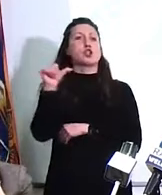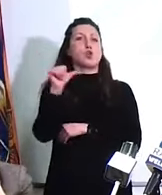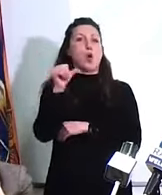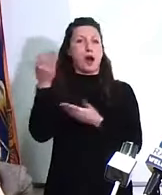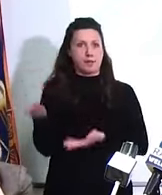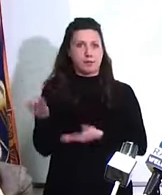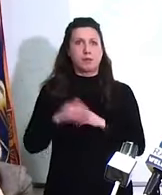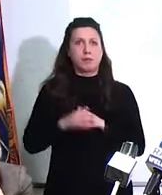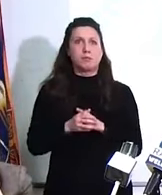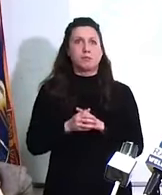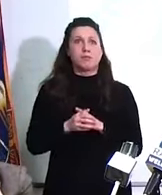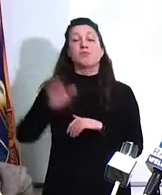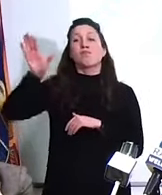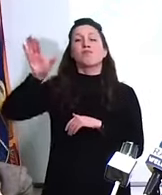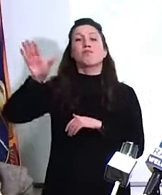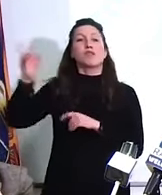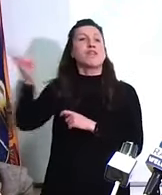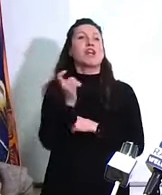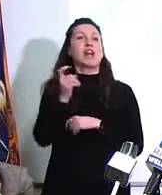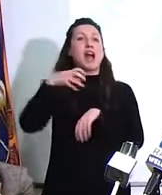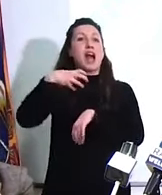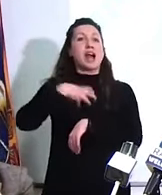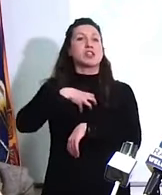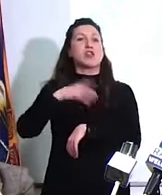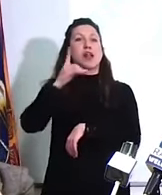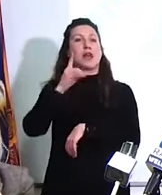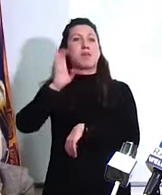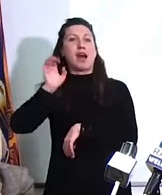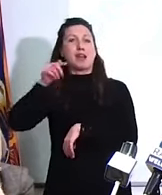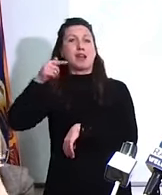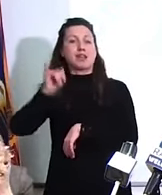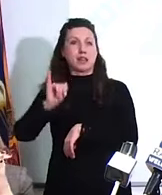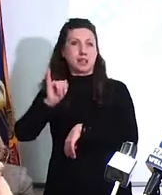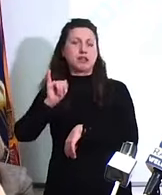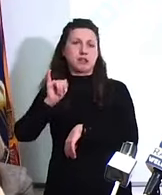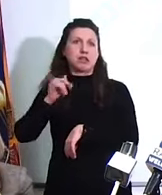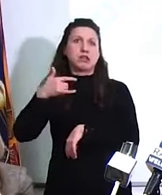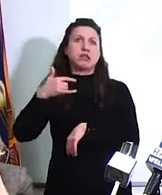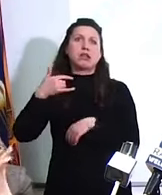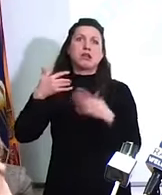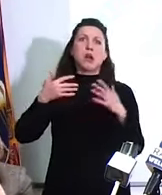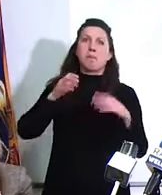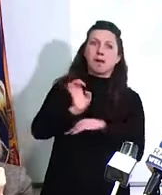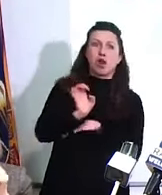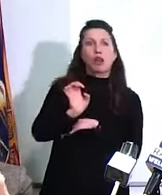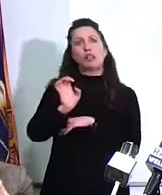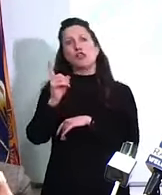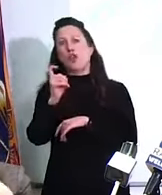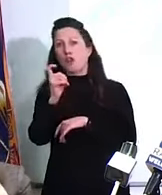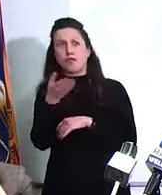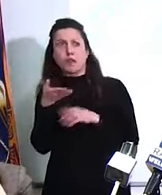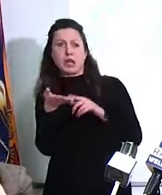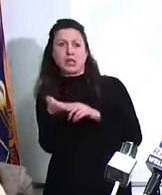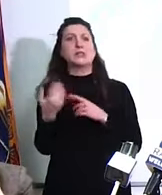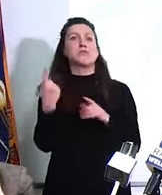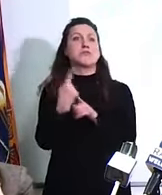De Berti, io l sentita anche stamattina, mercoledì, immagino, mercoledì o giovedì massimo, verrà per darvi uno spaccato. Lasciando